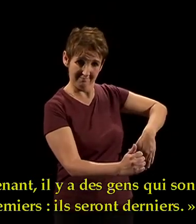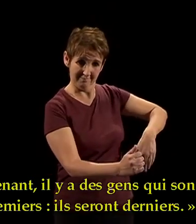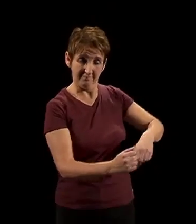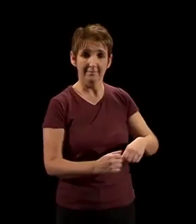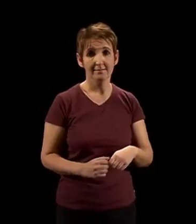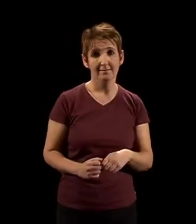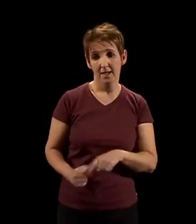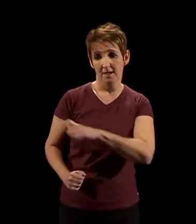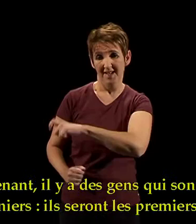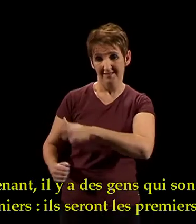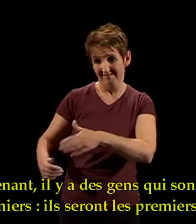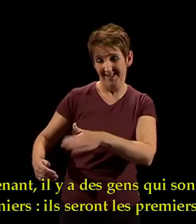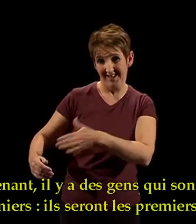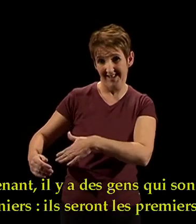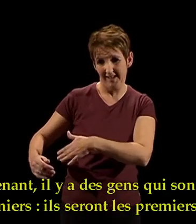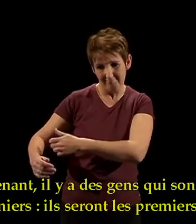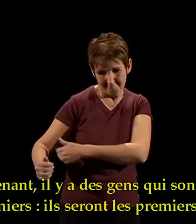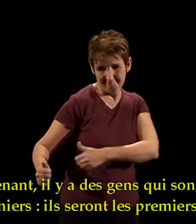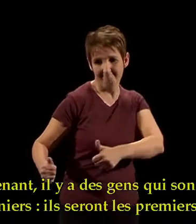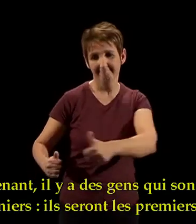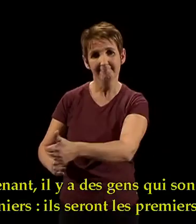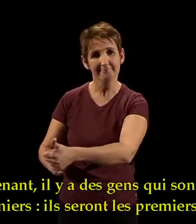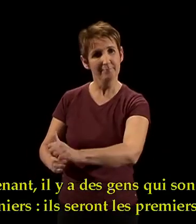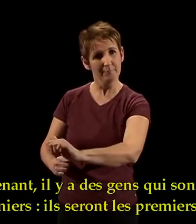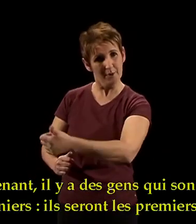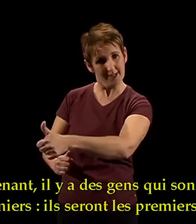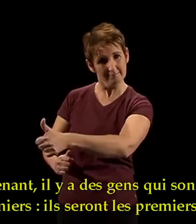Maintenant, il y a des gens qui sont les premiers, ils seront les derniers.